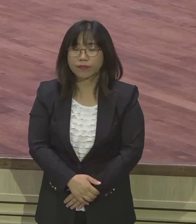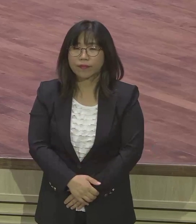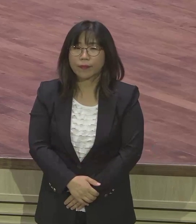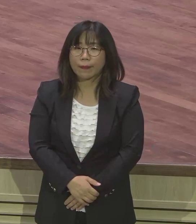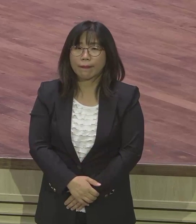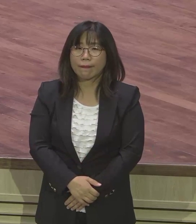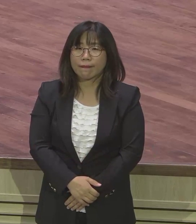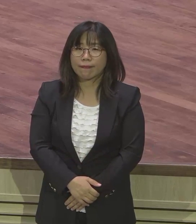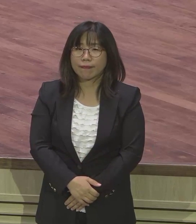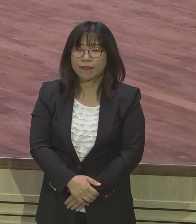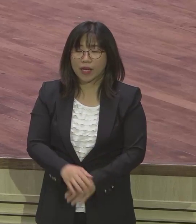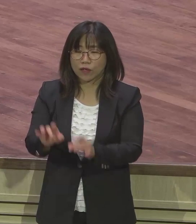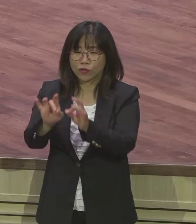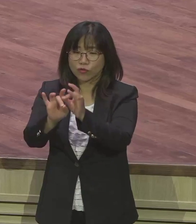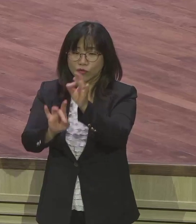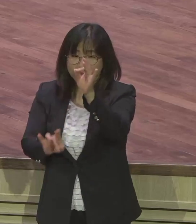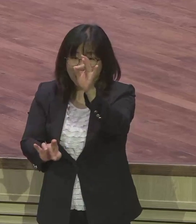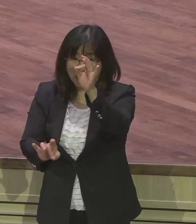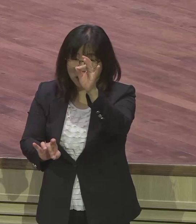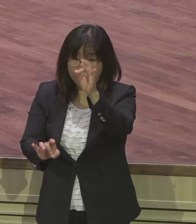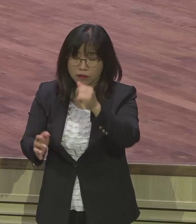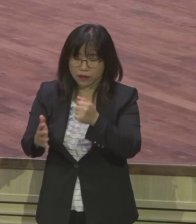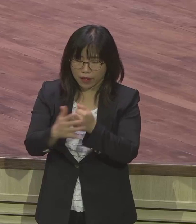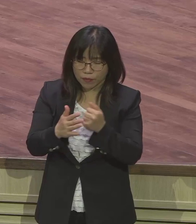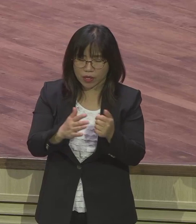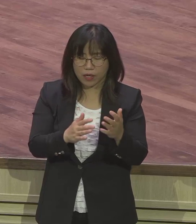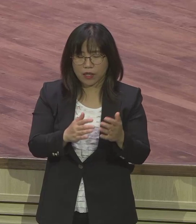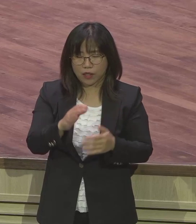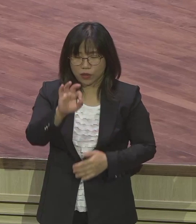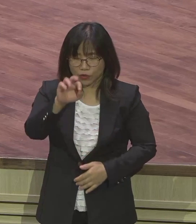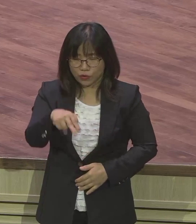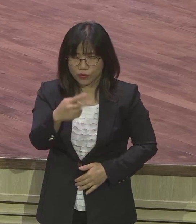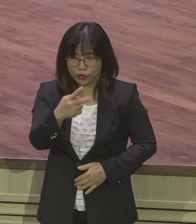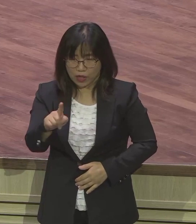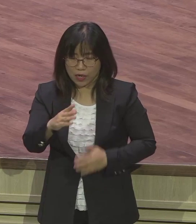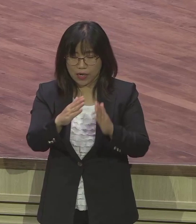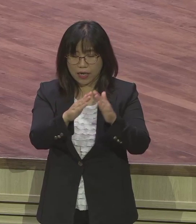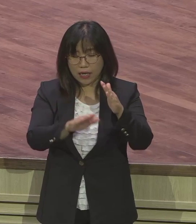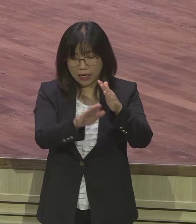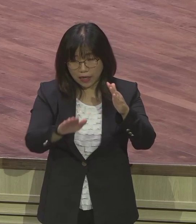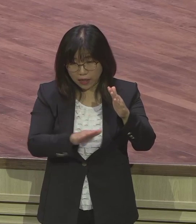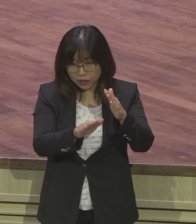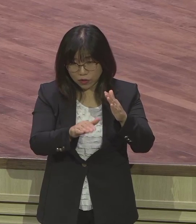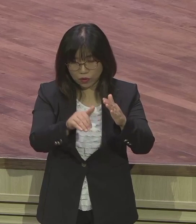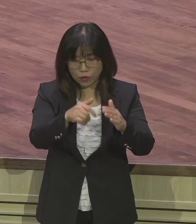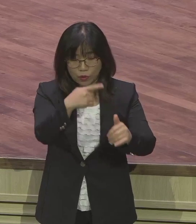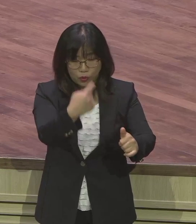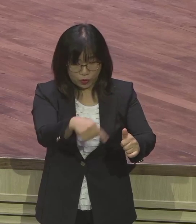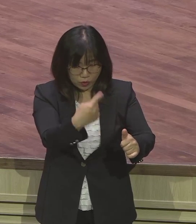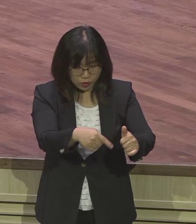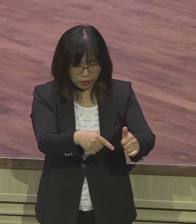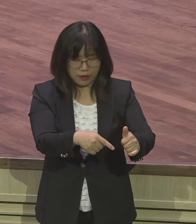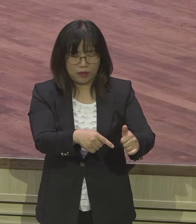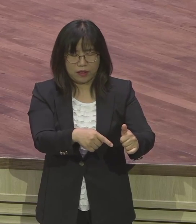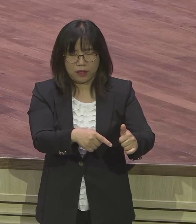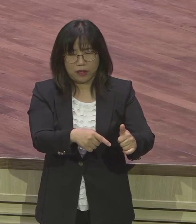우상승 문화에 빠진 유다 가정교육 뭐 말할 것도 없죠 문제가